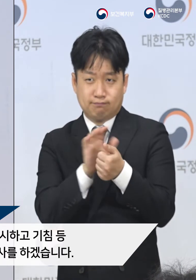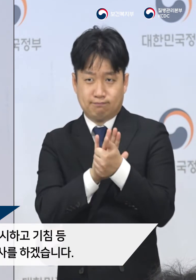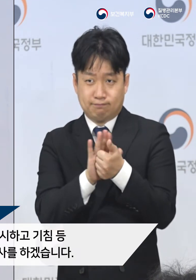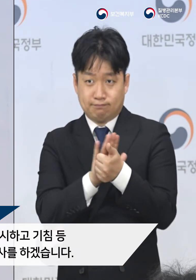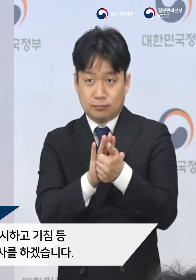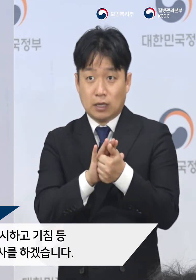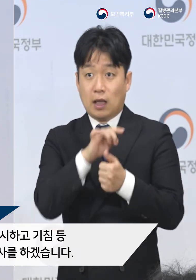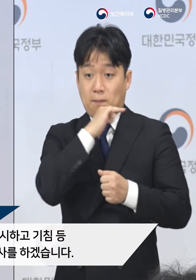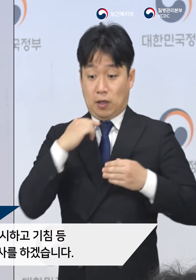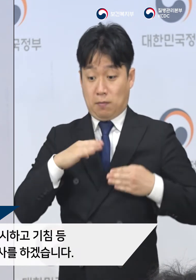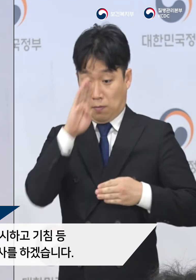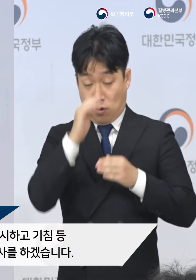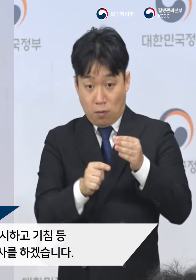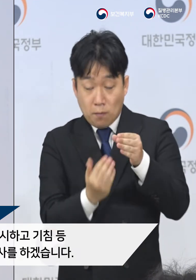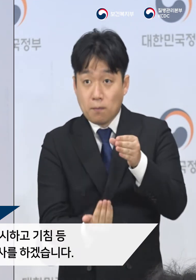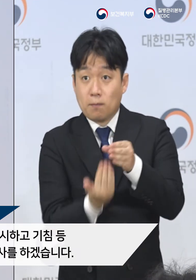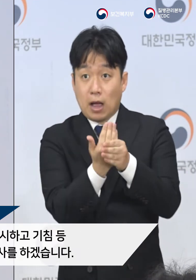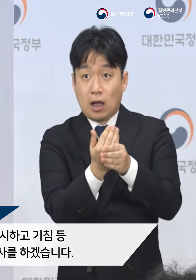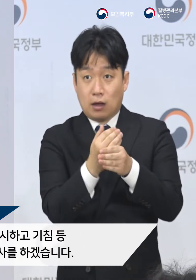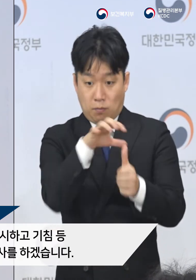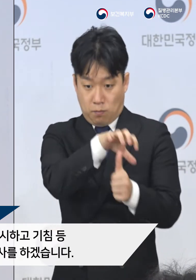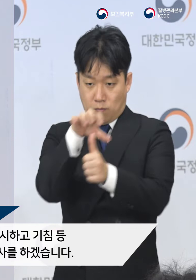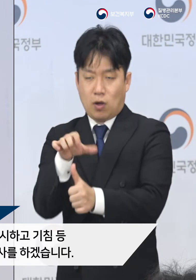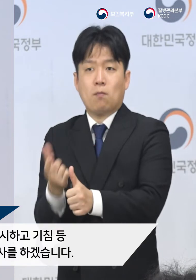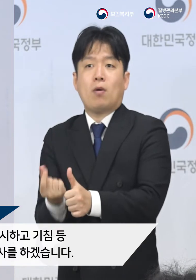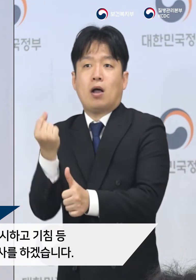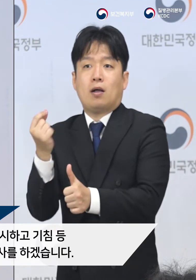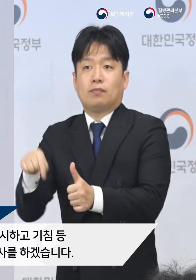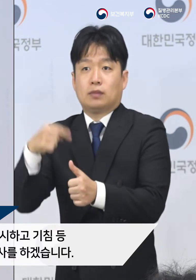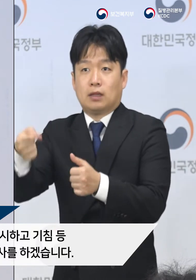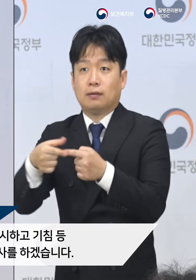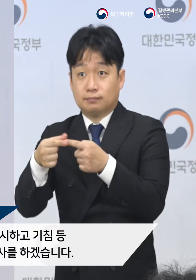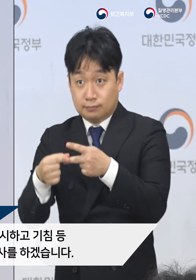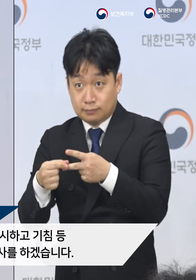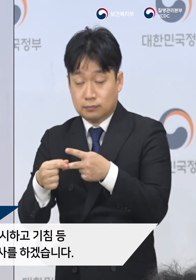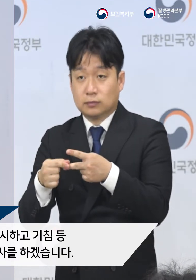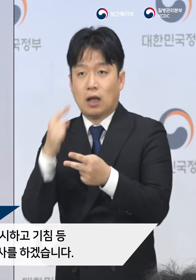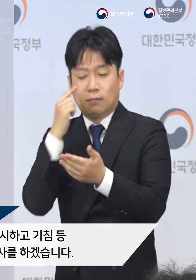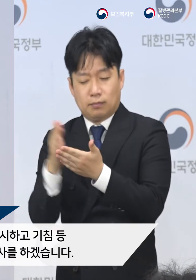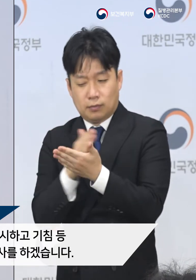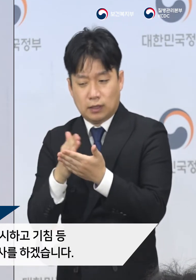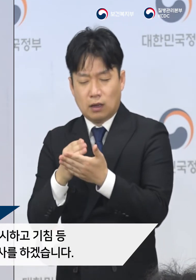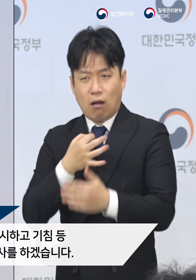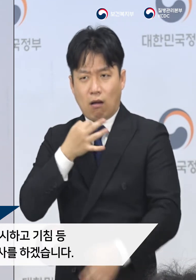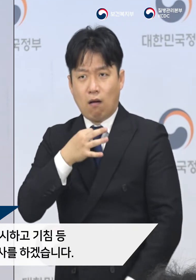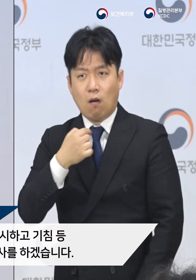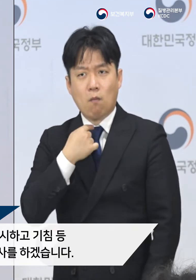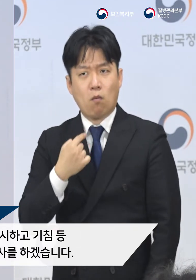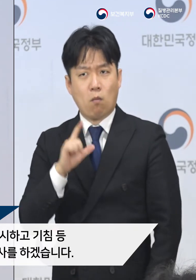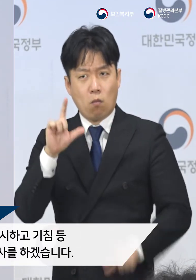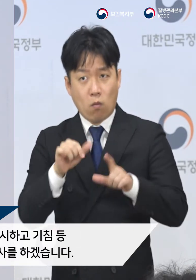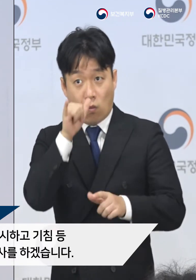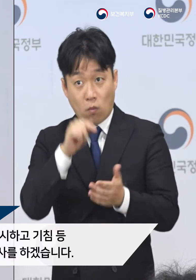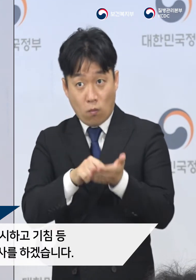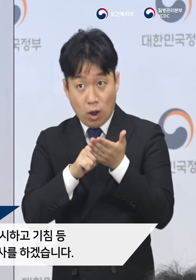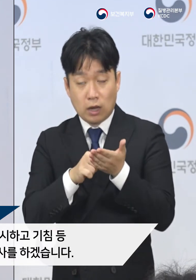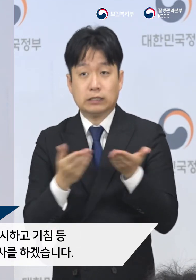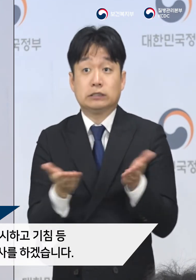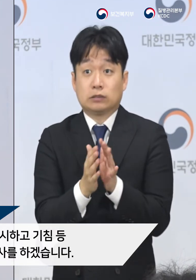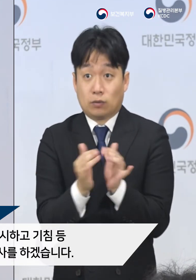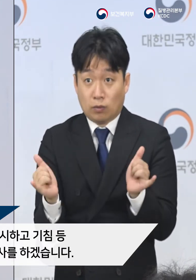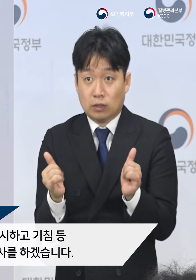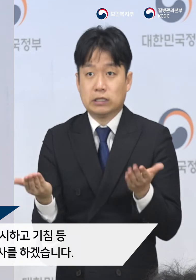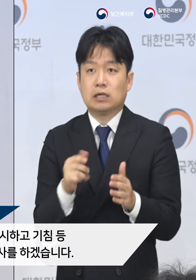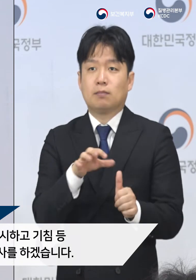폐렴 환자가 발생한 경우 우선 격리 후 진단검사를 실시하고 기침 등 호흡기 증상이 있는 종사자는